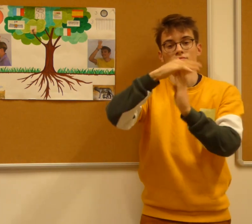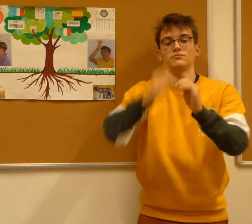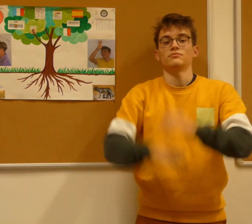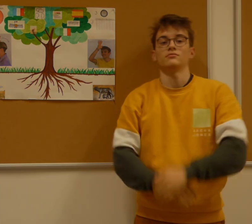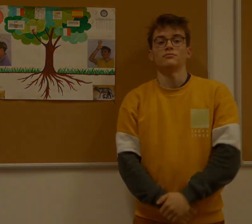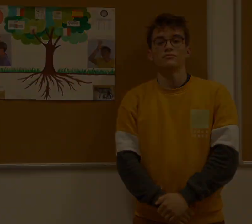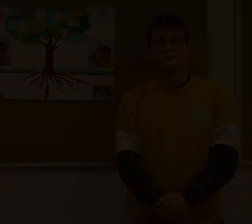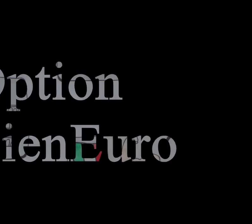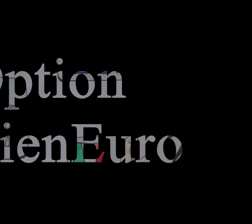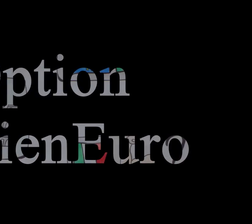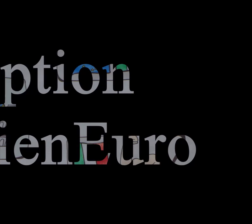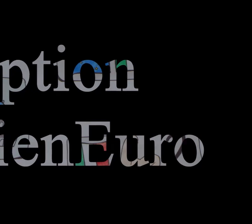terminale.